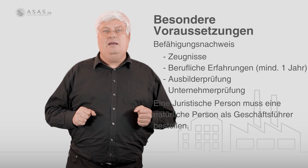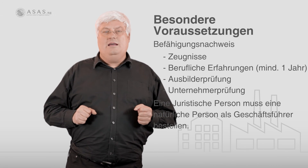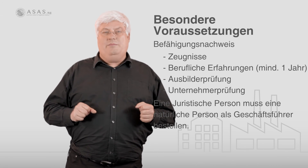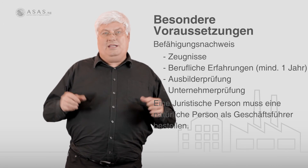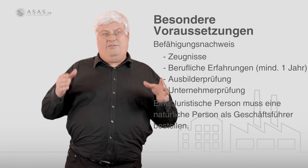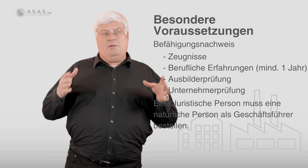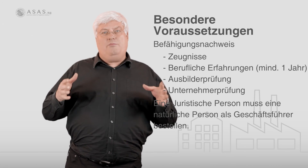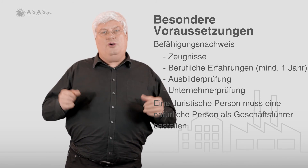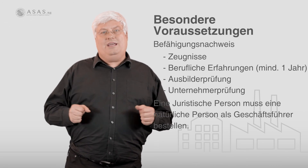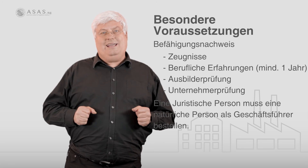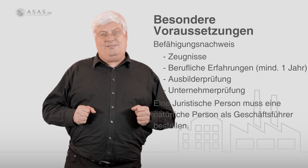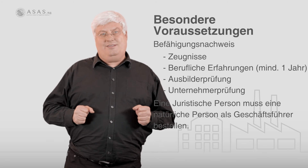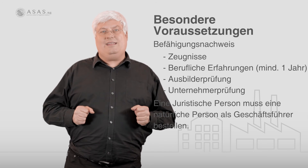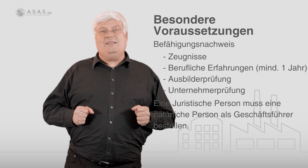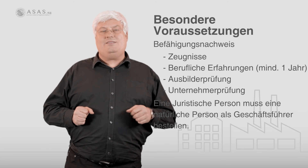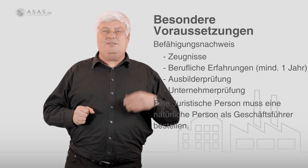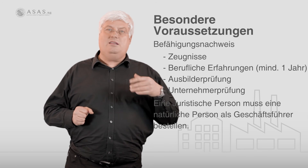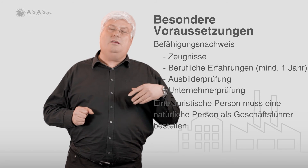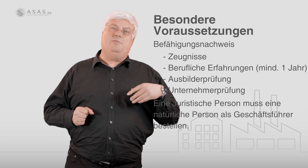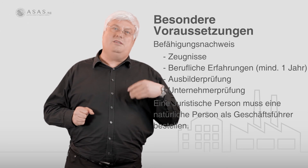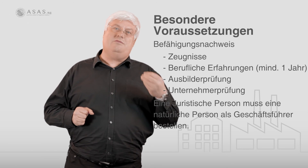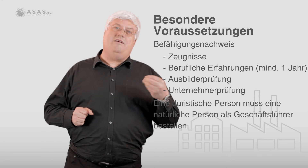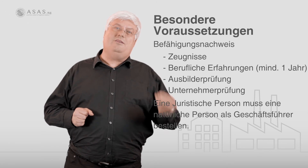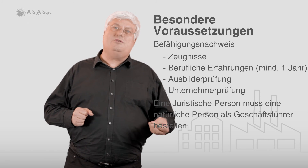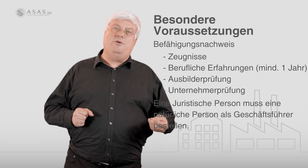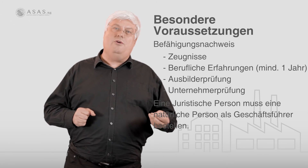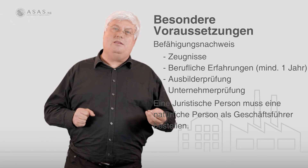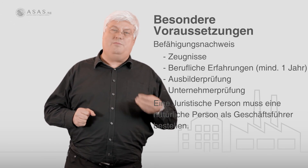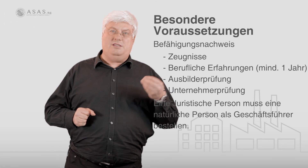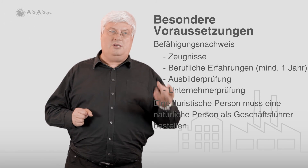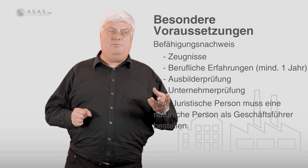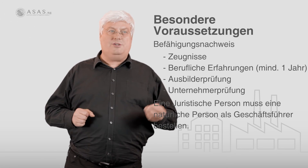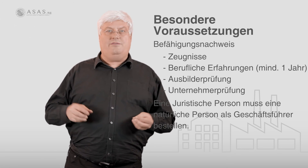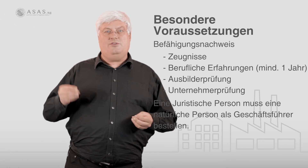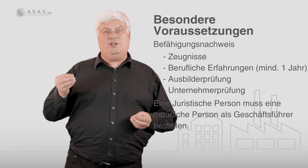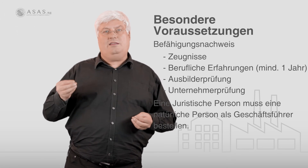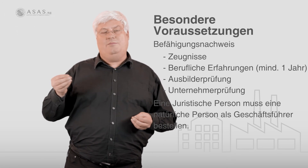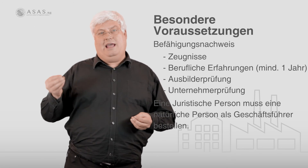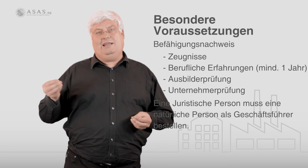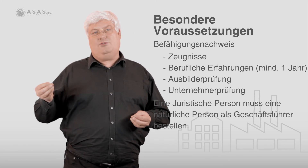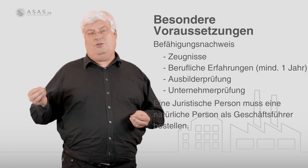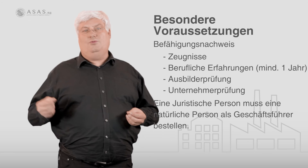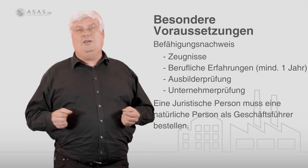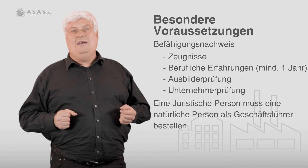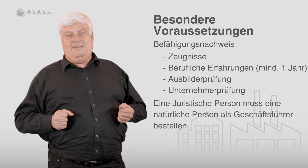bei der Gewerbebehörde erste Instanz. Das sind die Bezirksverwaltungsbehörden, Bezirkshauptmannschaften, Städte mit eigenem Statut, der